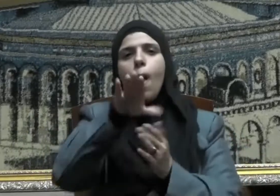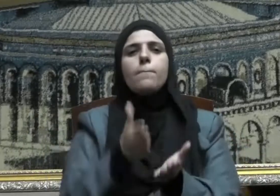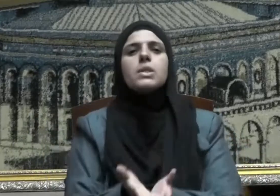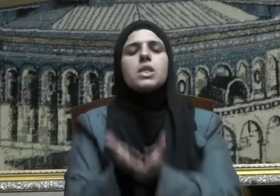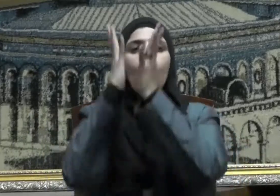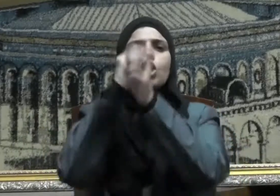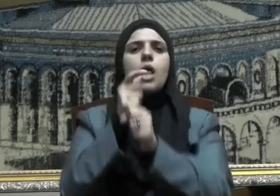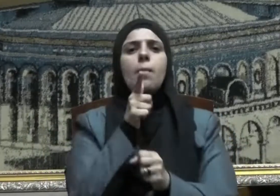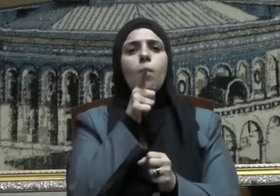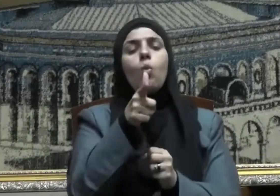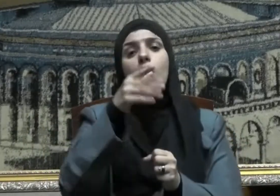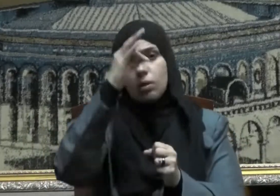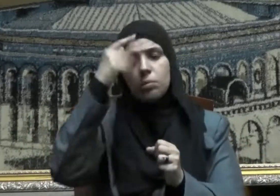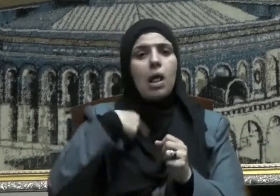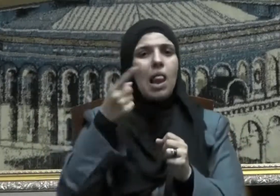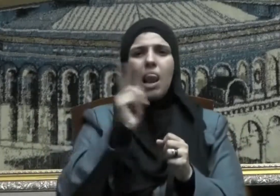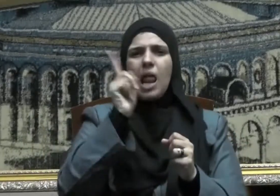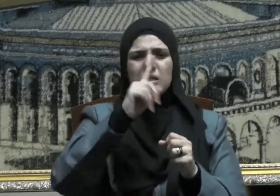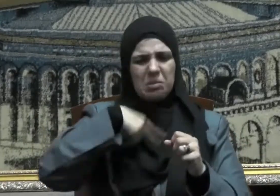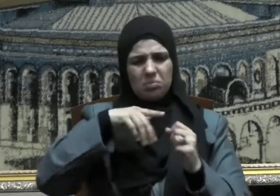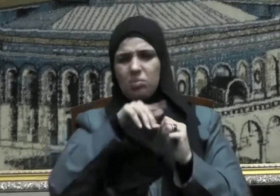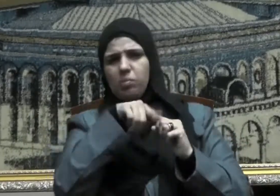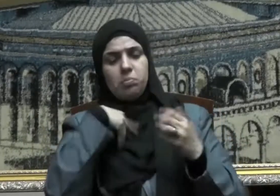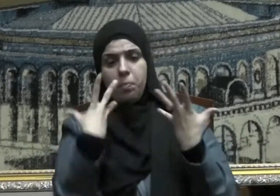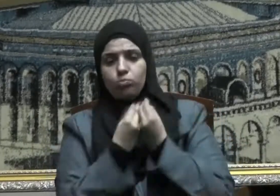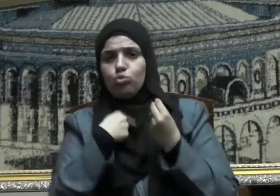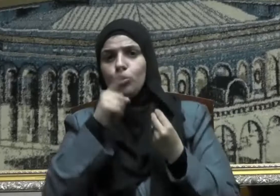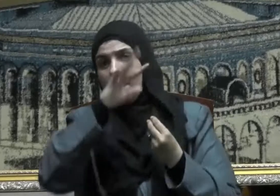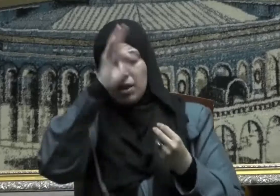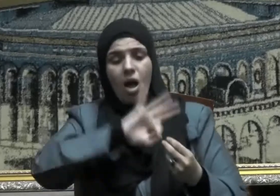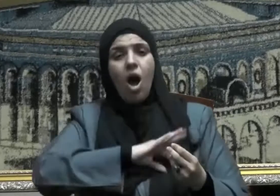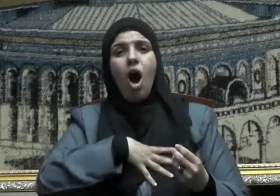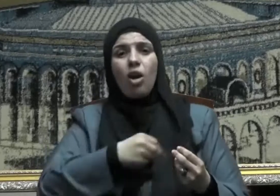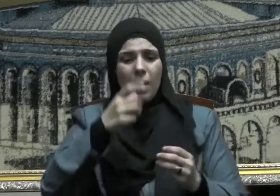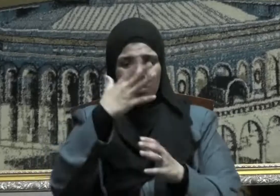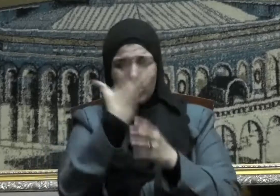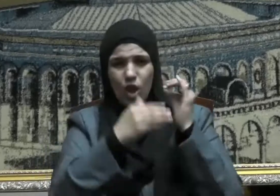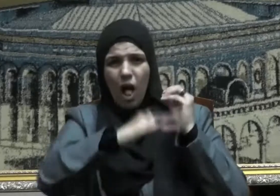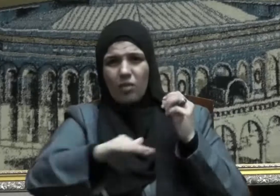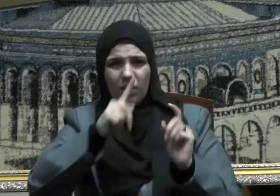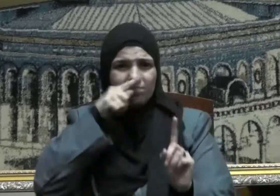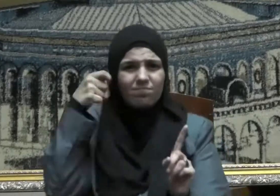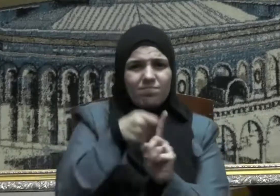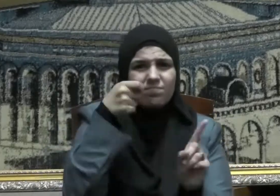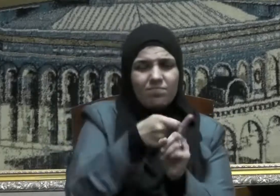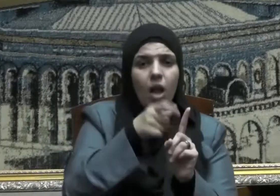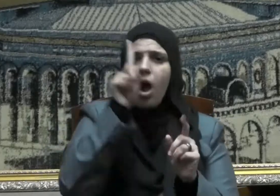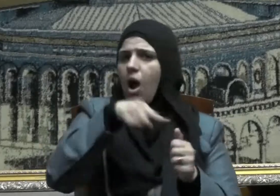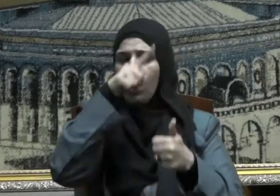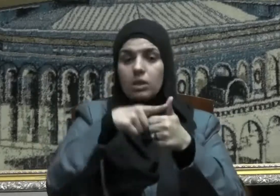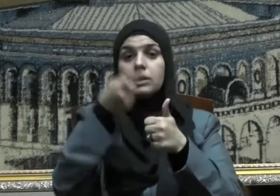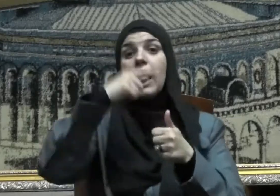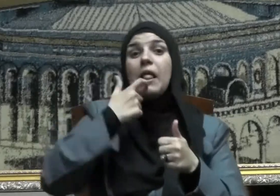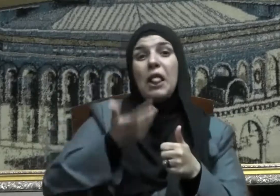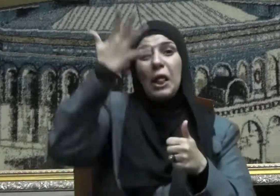صلى الله عليه وسلم ليس منا من لم يرحم صغيرنا ويوقر